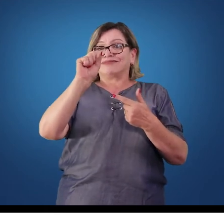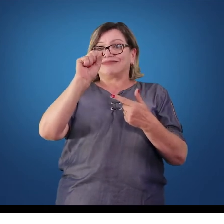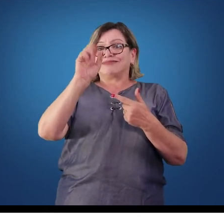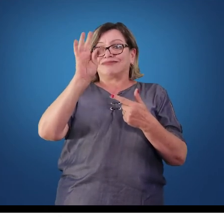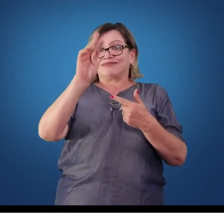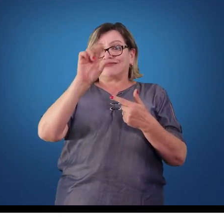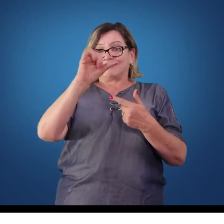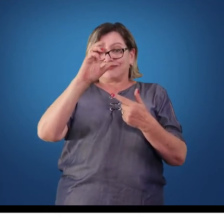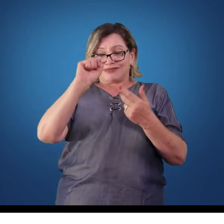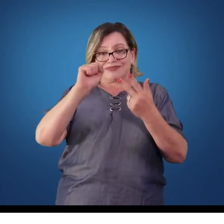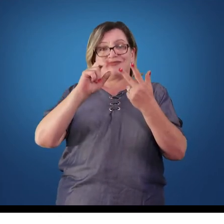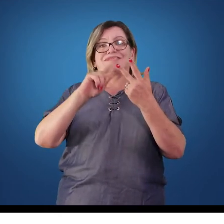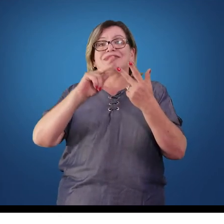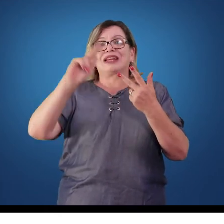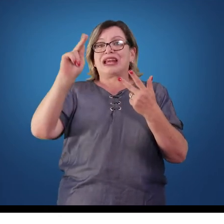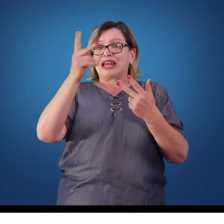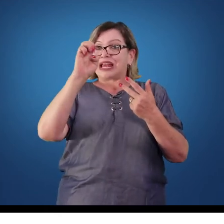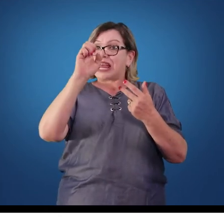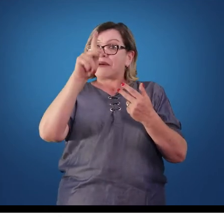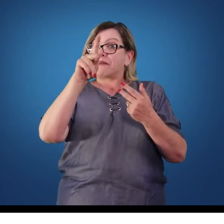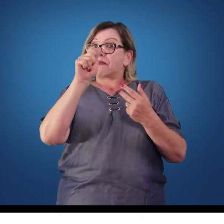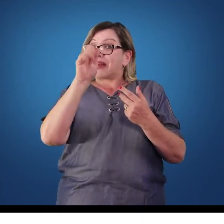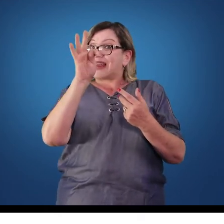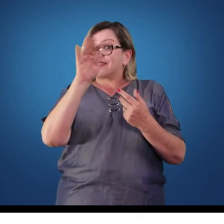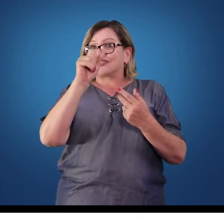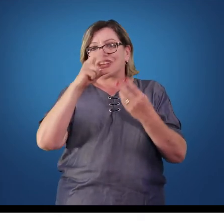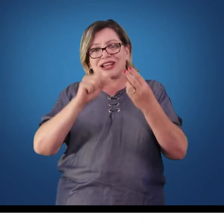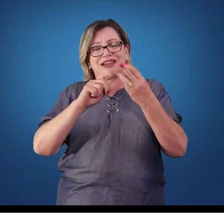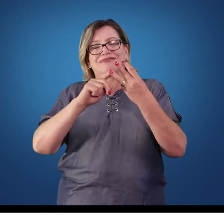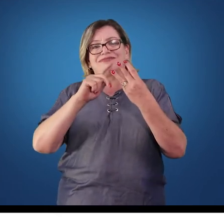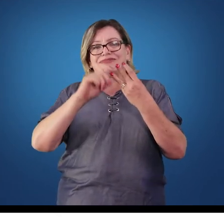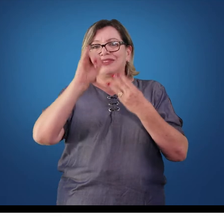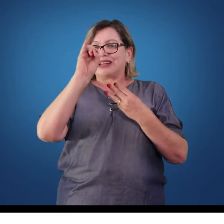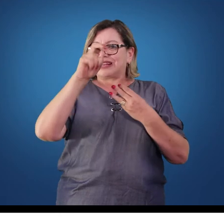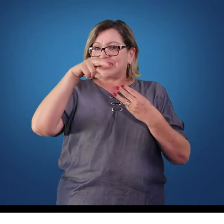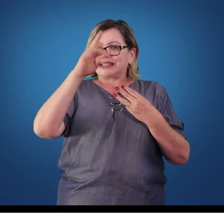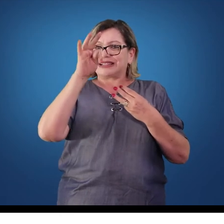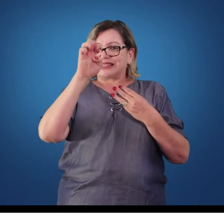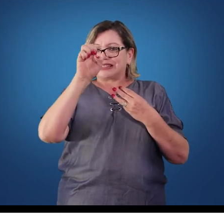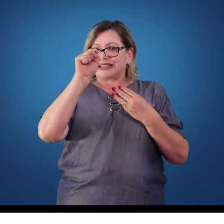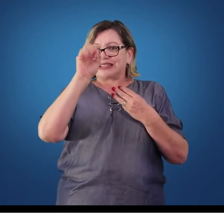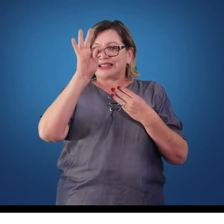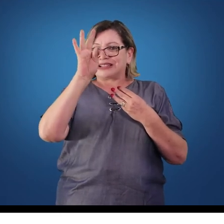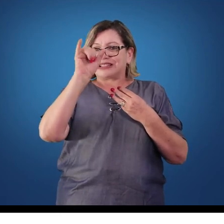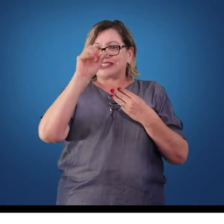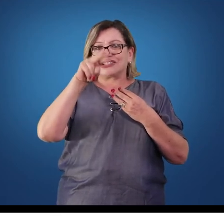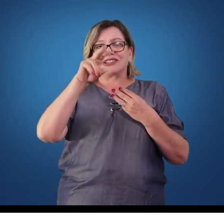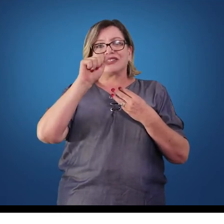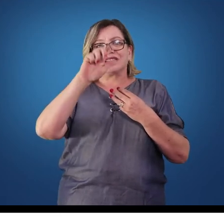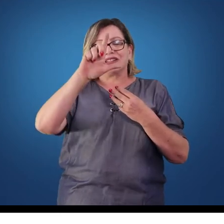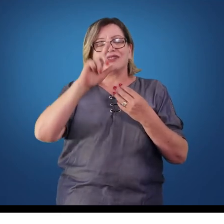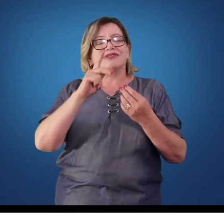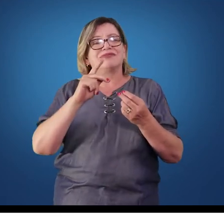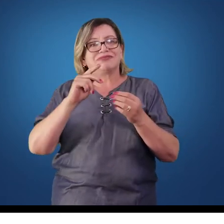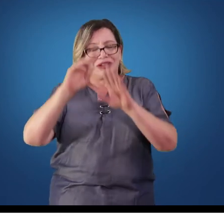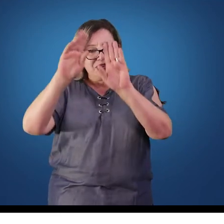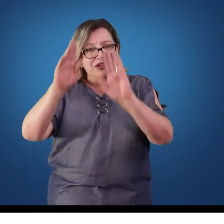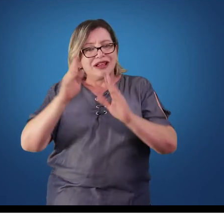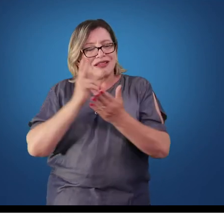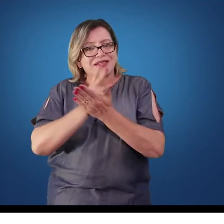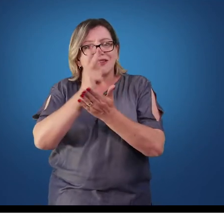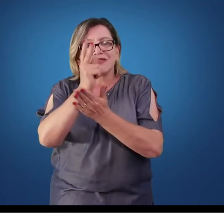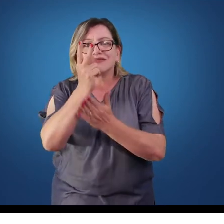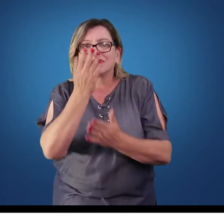intestinal. De uma certa maneira, todo o alimento que consumimos, passando pelo trato digestório, ele